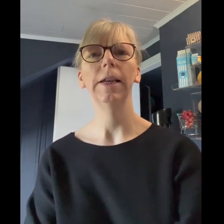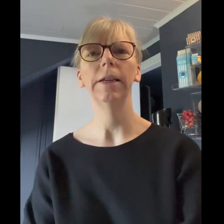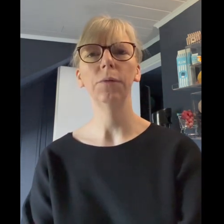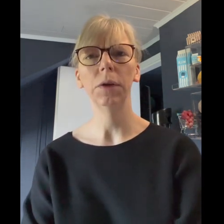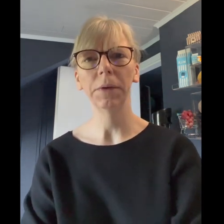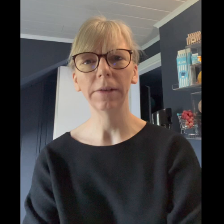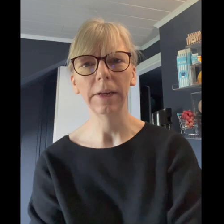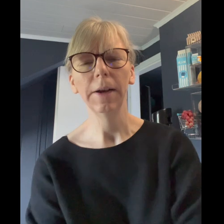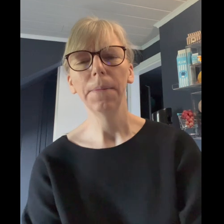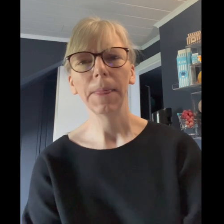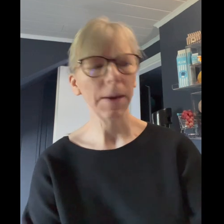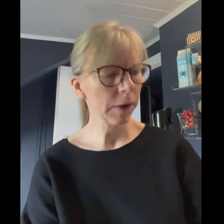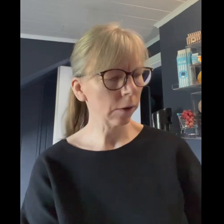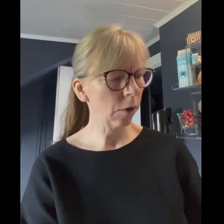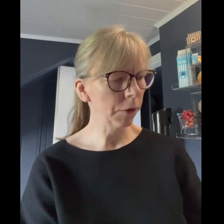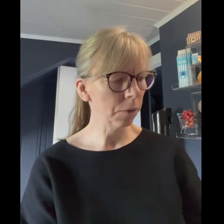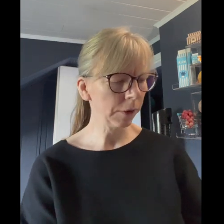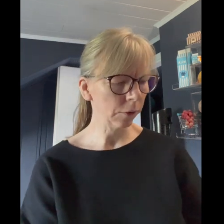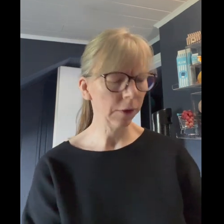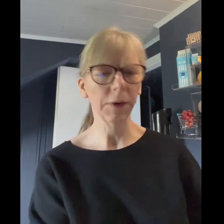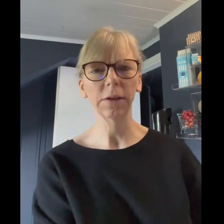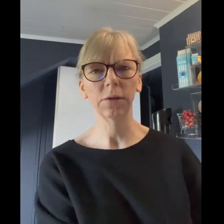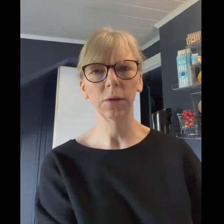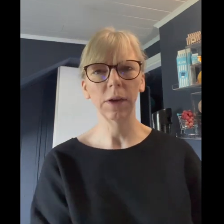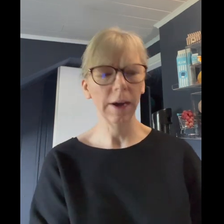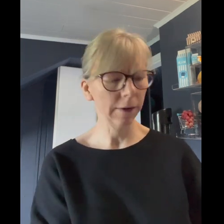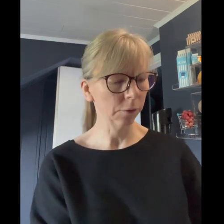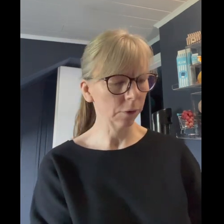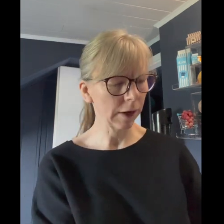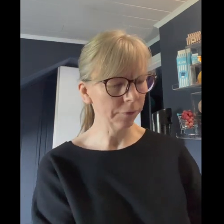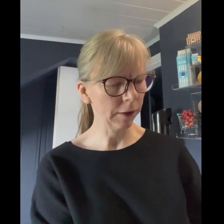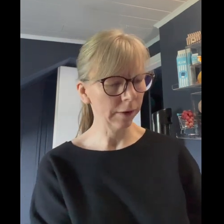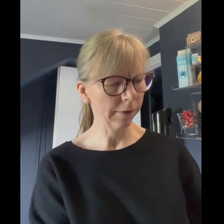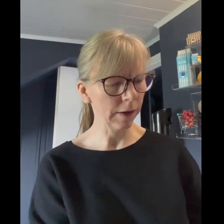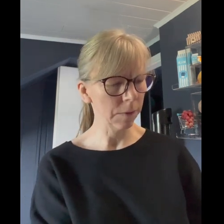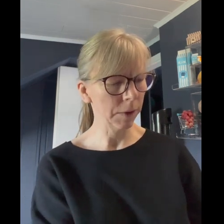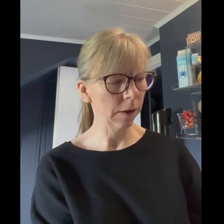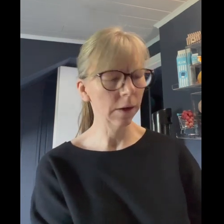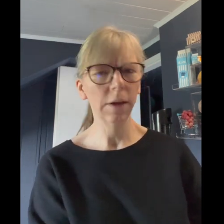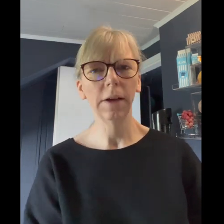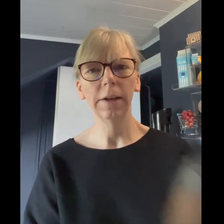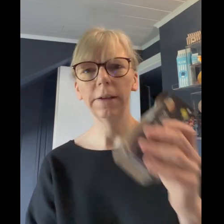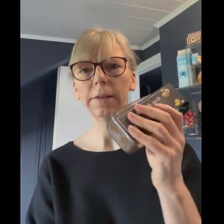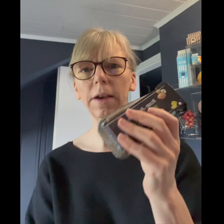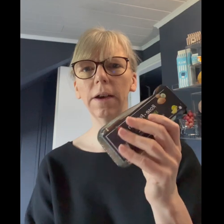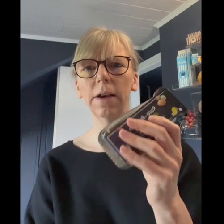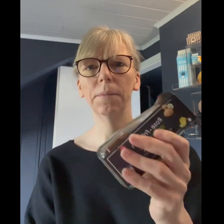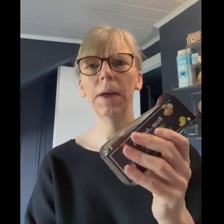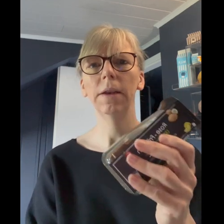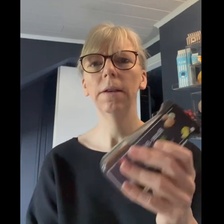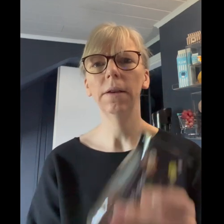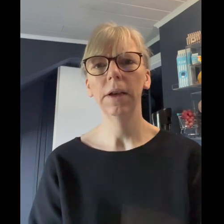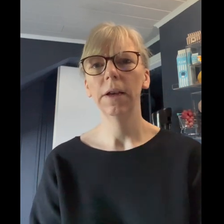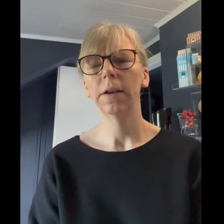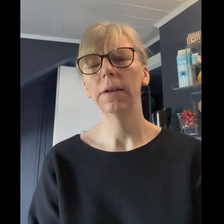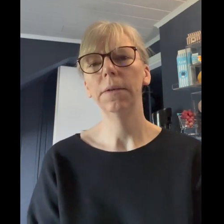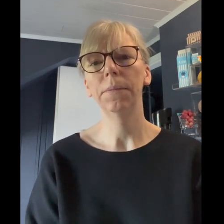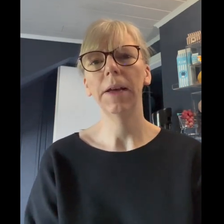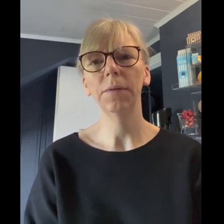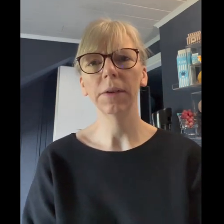nachdem wo ihr mich sieht aber kommen wir noch mal zu den fakten zurück also kaffee selber ist ja am ende etwas